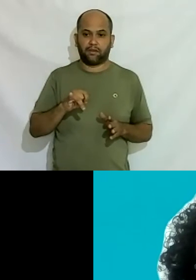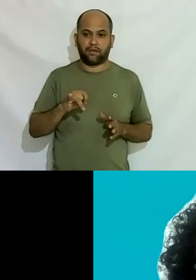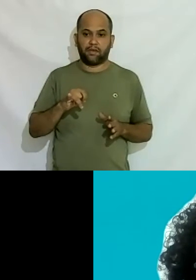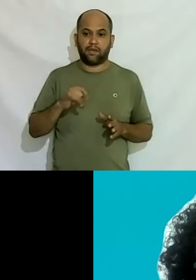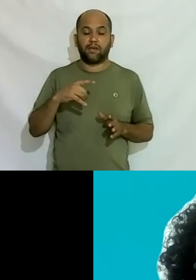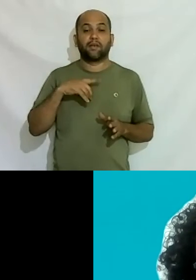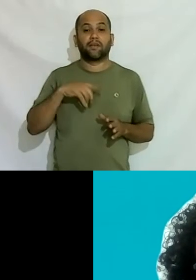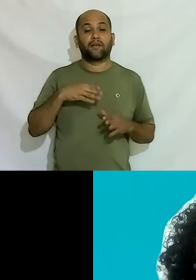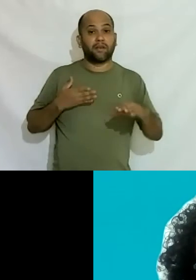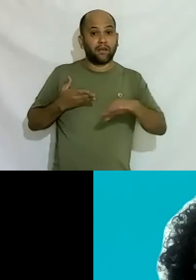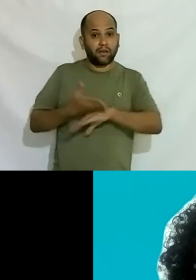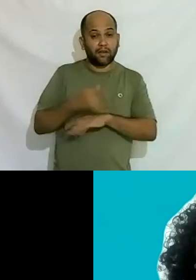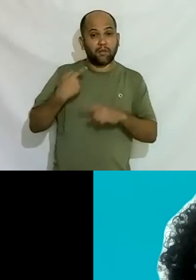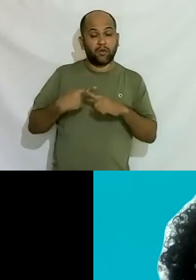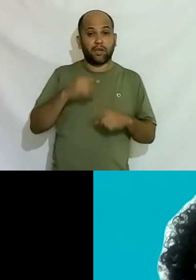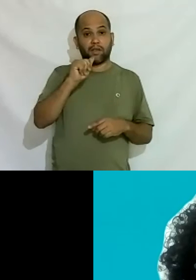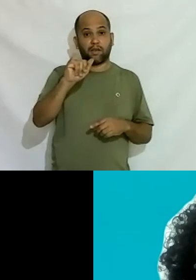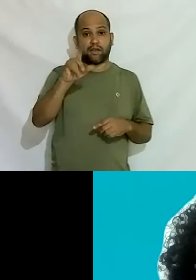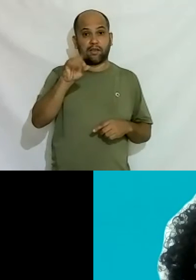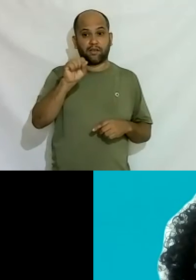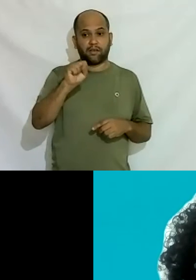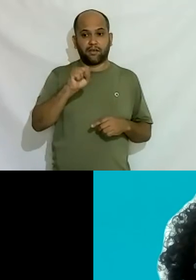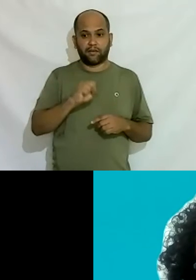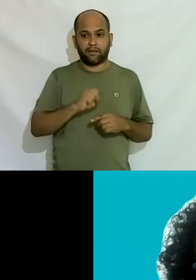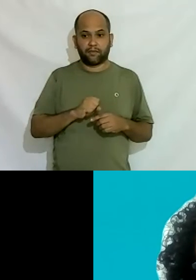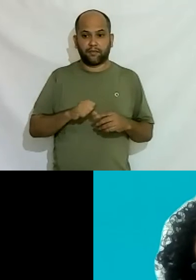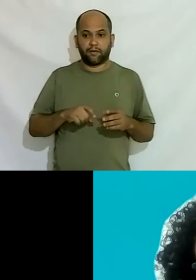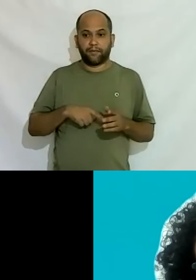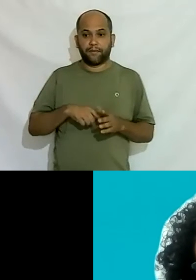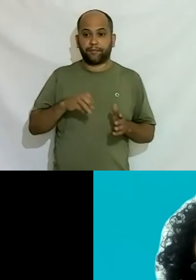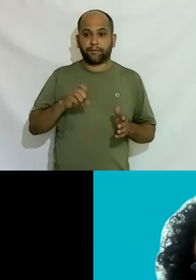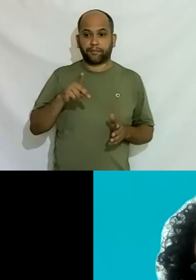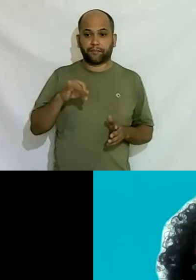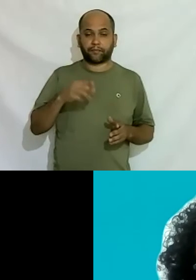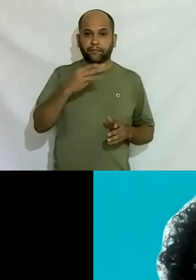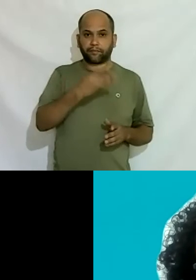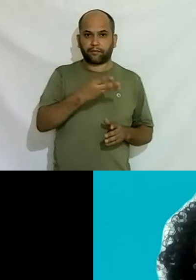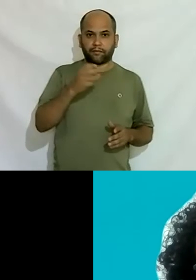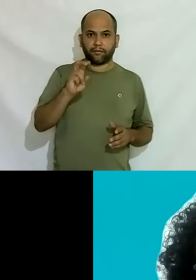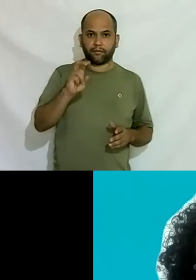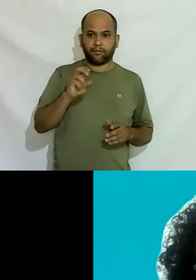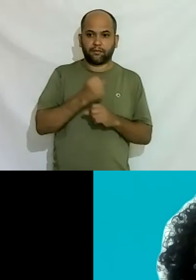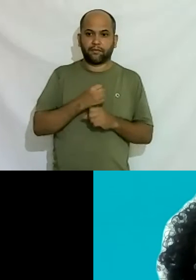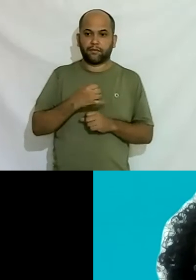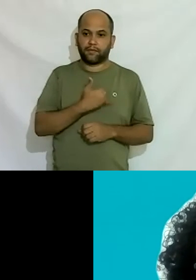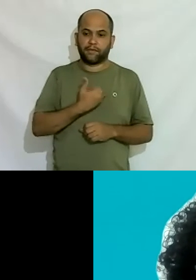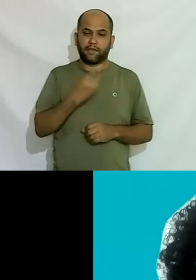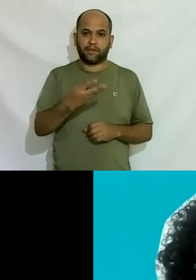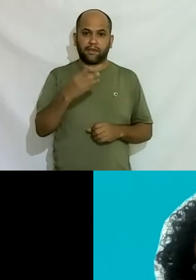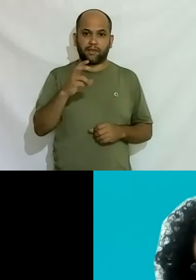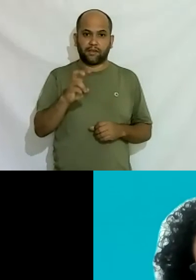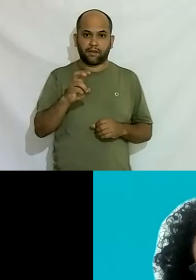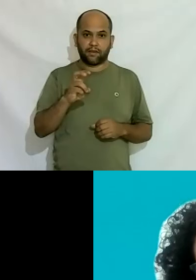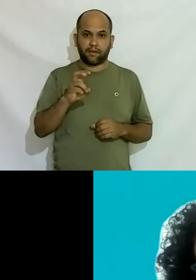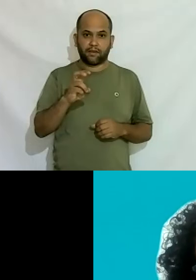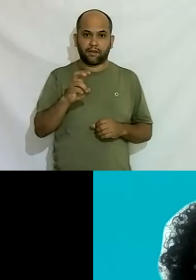AIDS e aí fizeram a média 35 anos bom tudo bem mas a AIDS travestis de